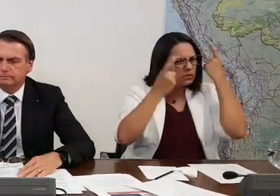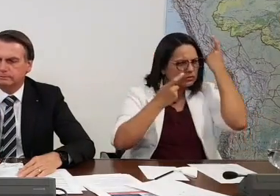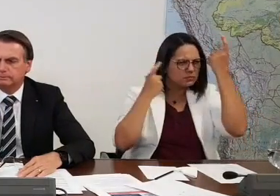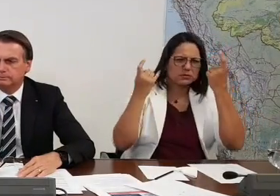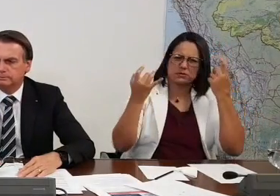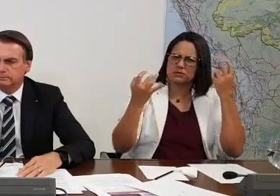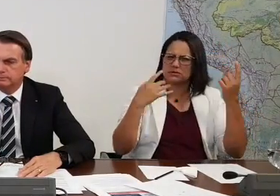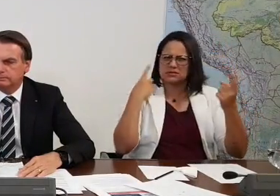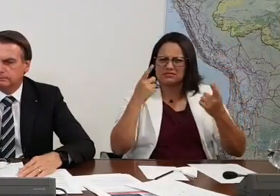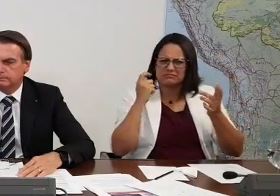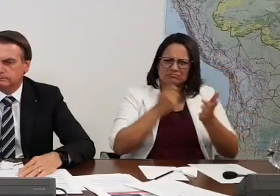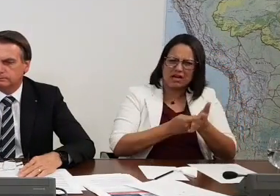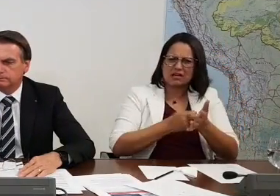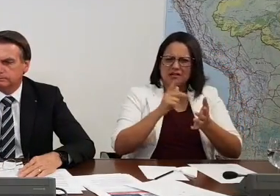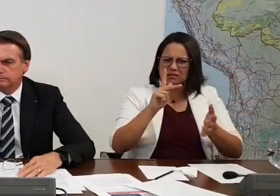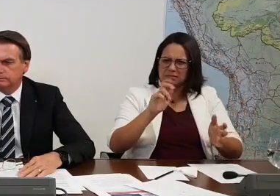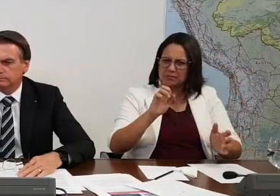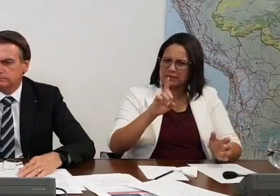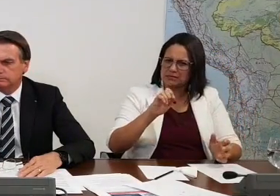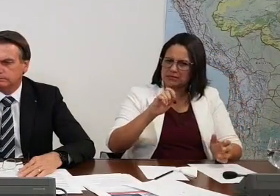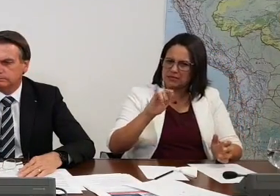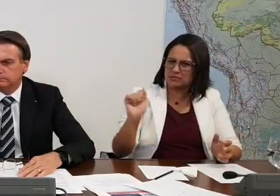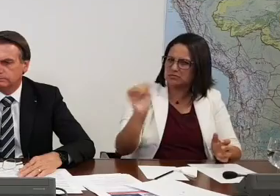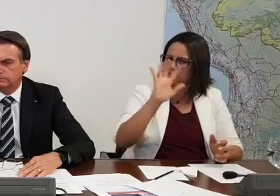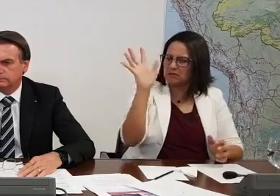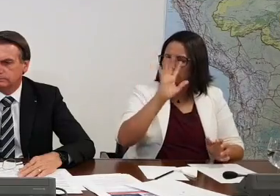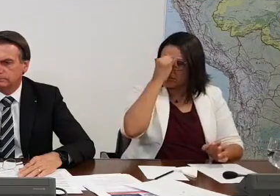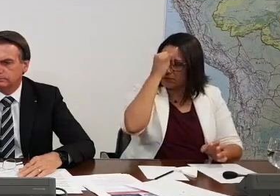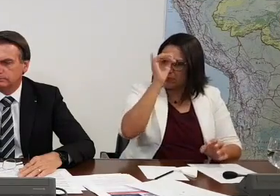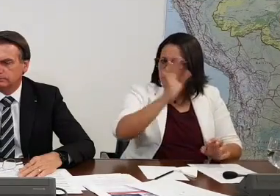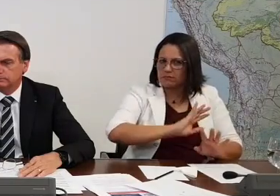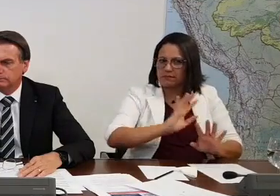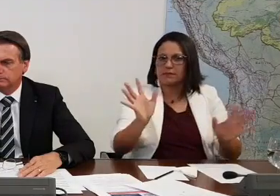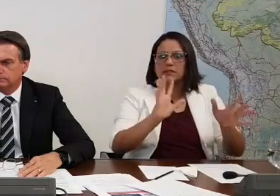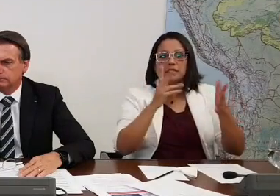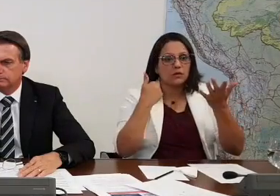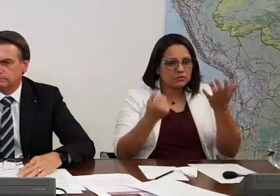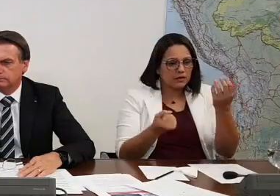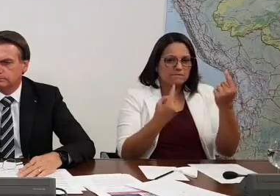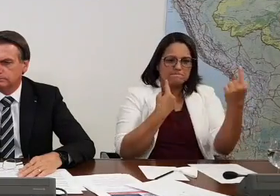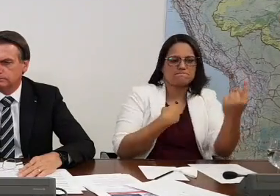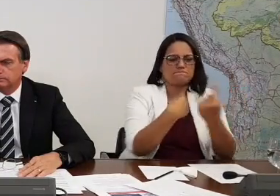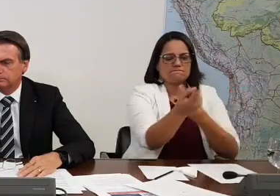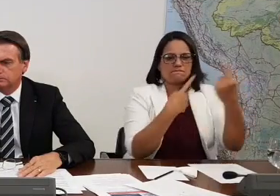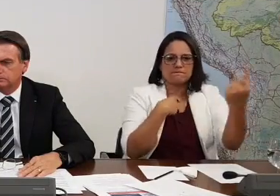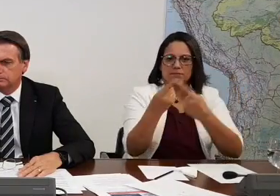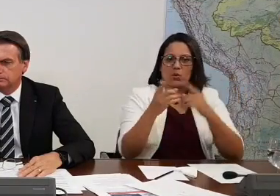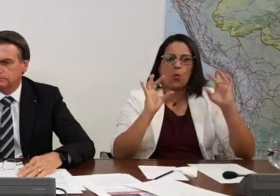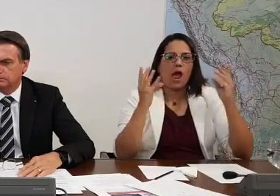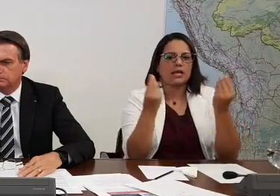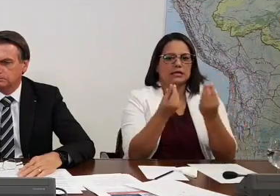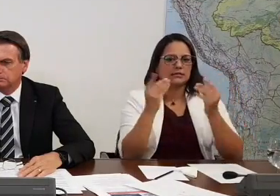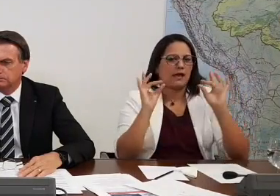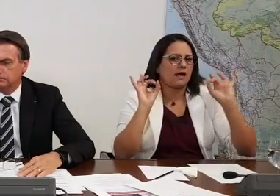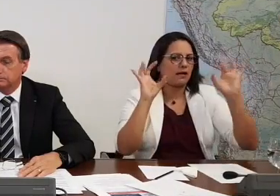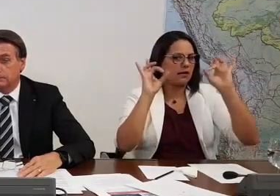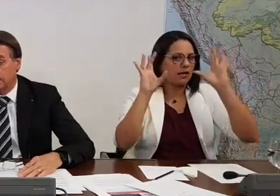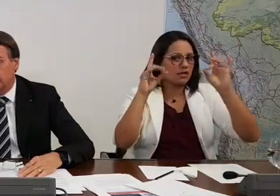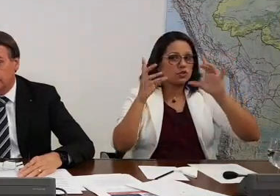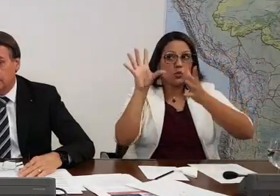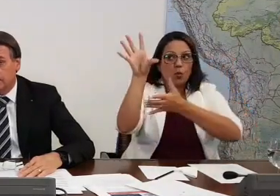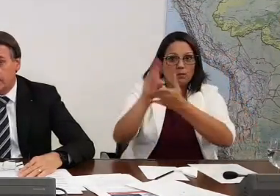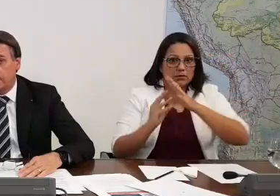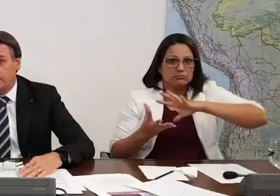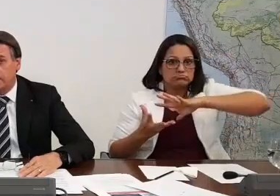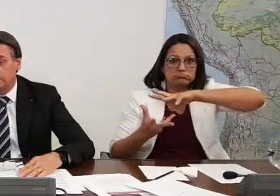de tarifa também. E, principalmente, prestar um bom serviço via duplicada, de qualidade, padrão internacional, que é o que a gente quer.